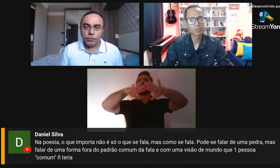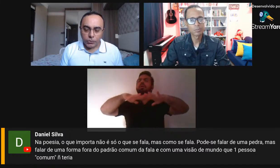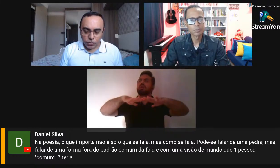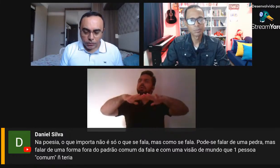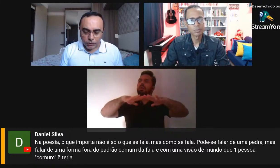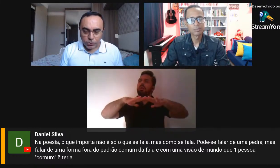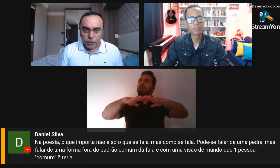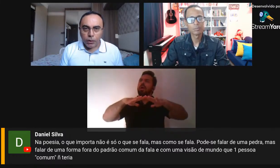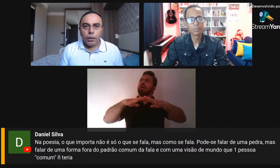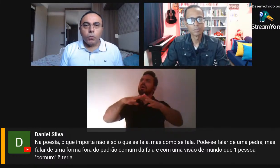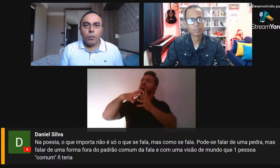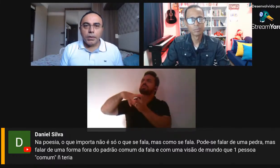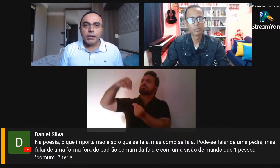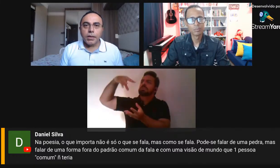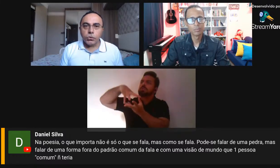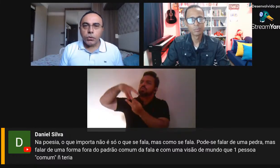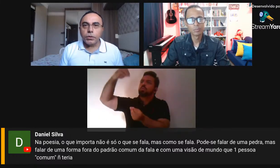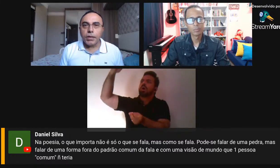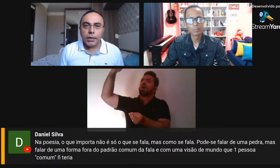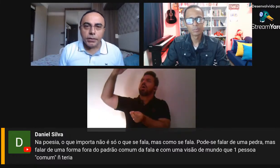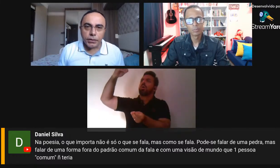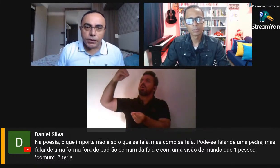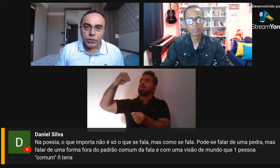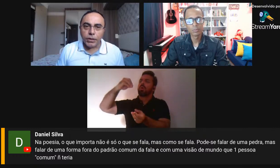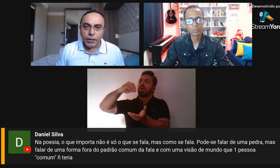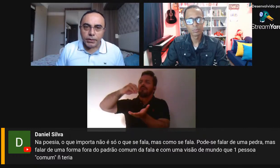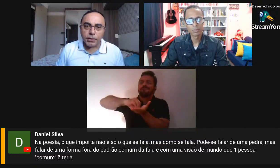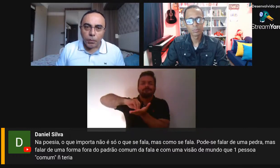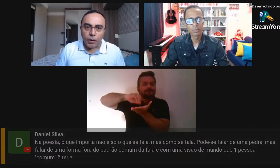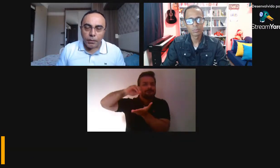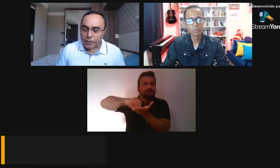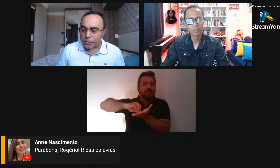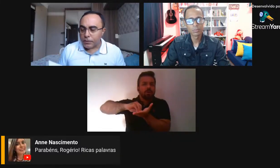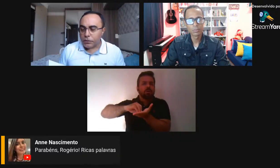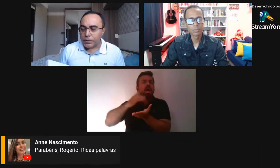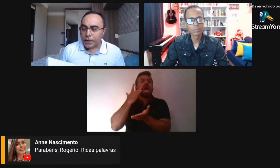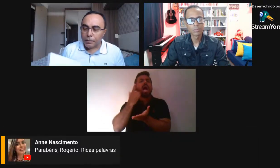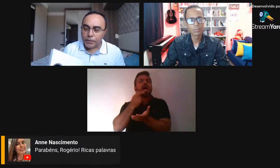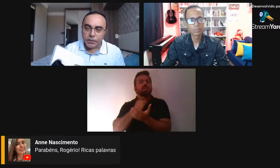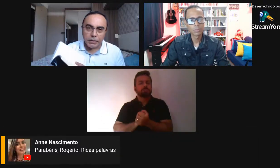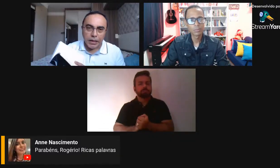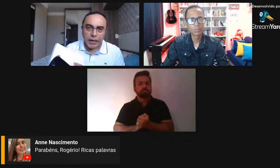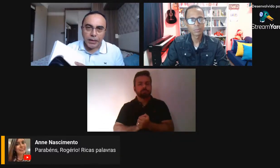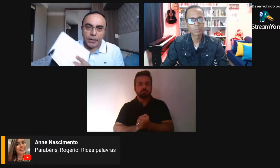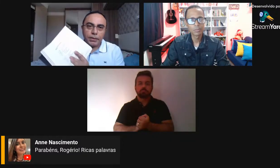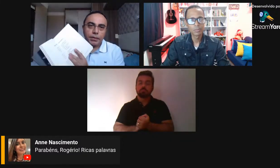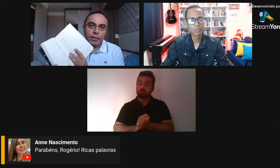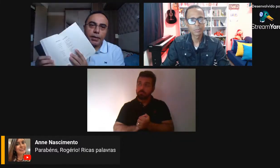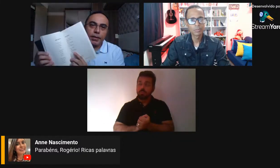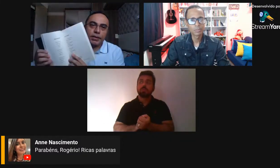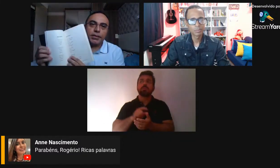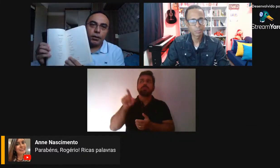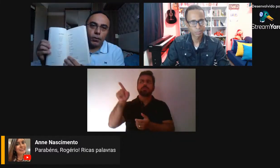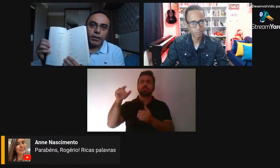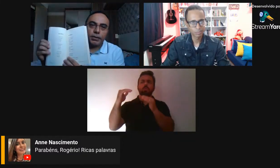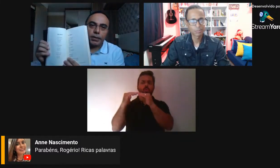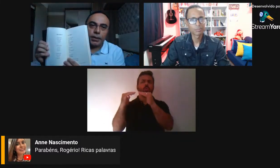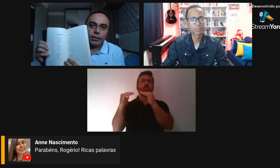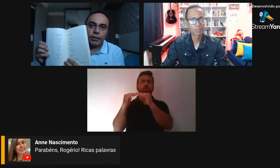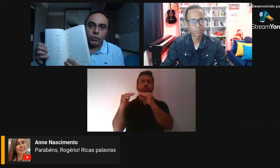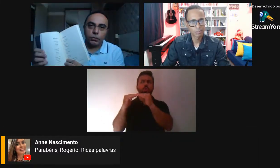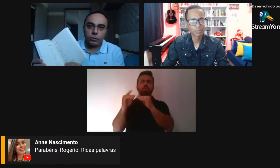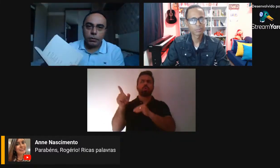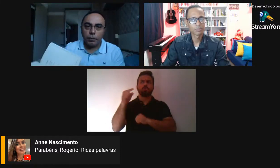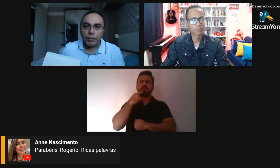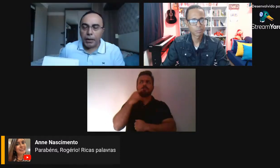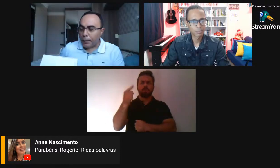sentido, faz todo sentido. Uma das razões de existirem esses poemas que você acaba de citar nessa sequência,